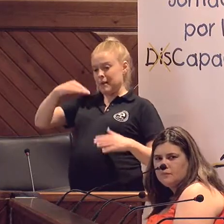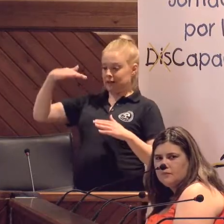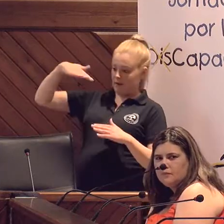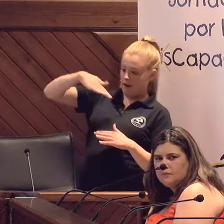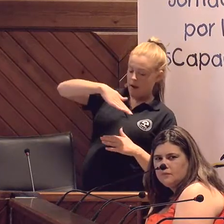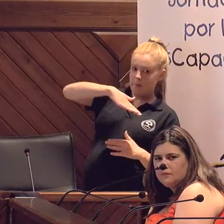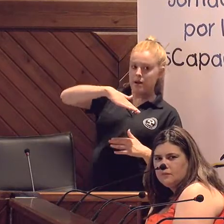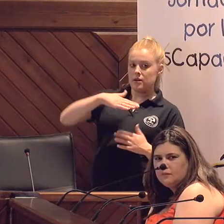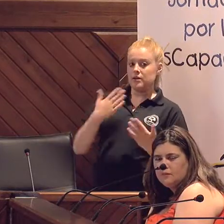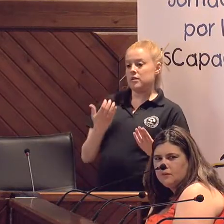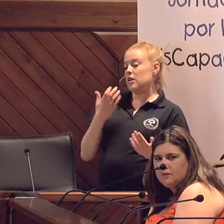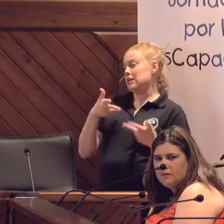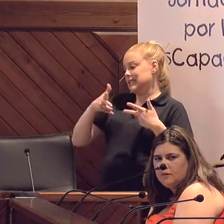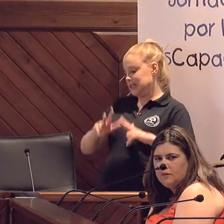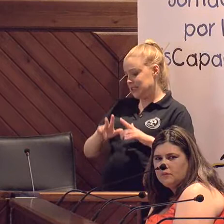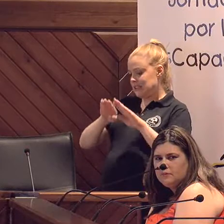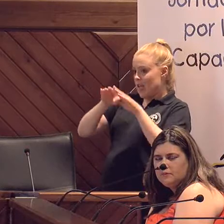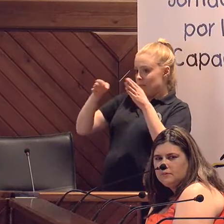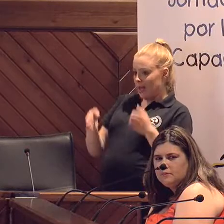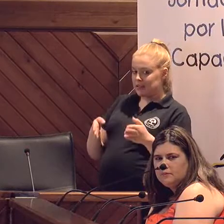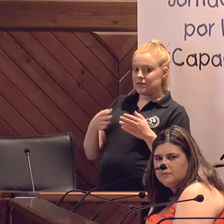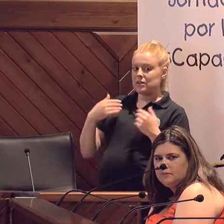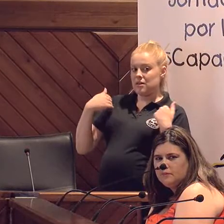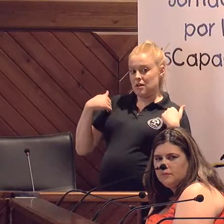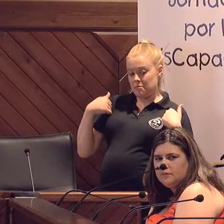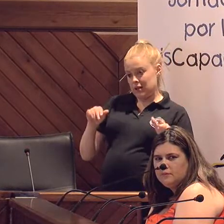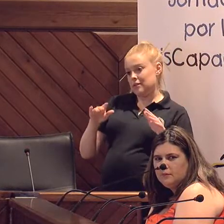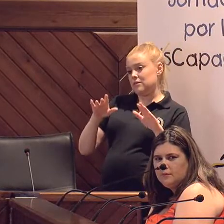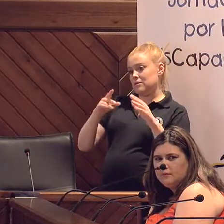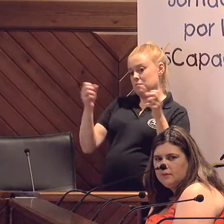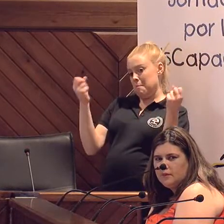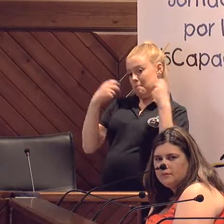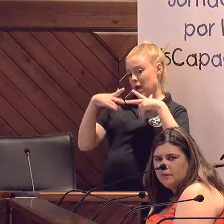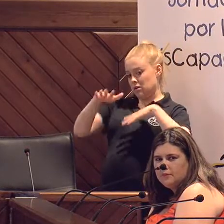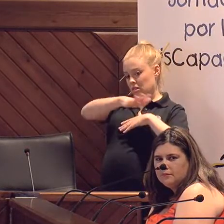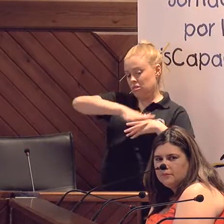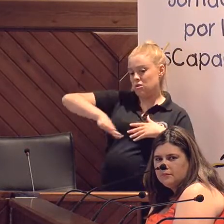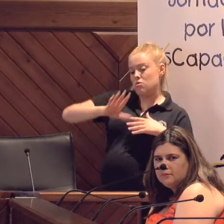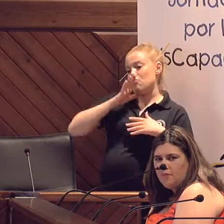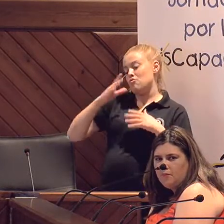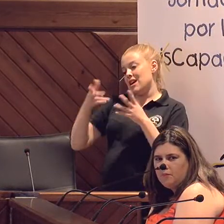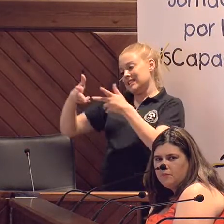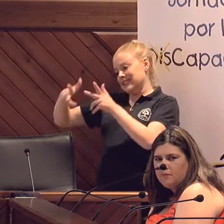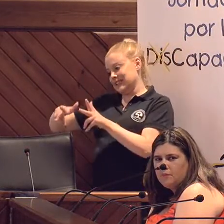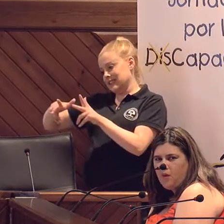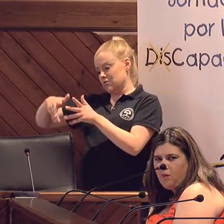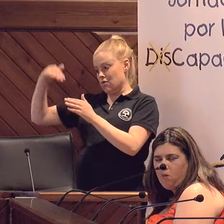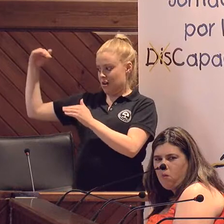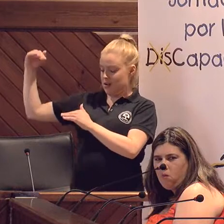y no pongan sillas y mesas, porque ya tienen bastante terraza también. Hombre, yo creo que porque no pongan una silla en